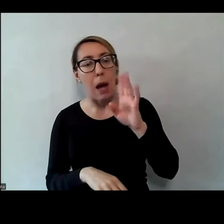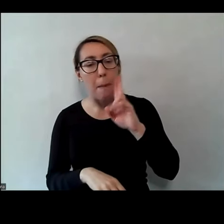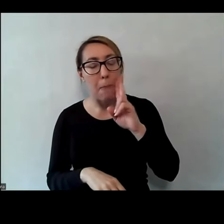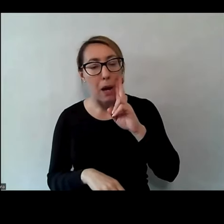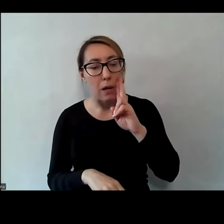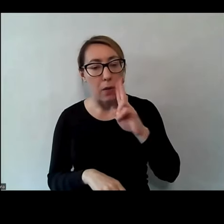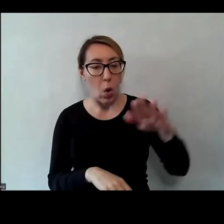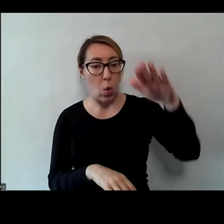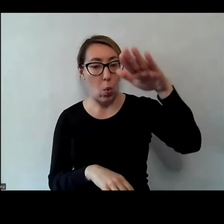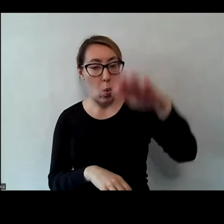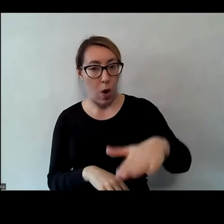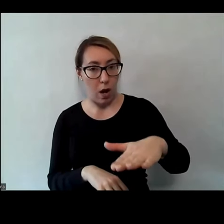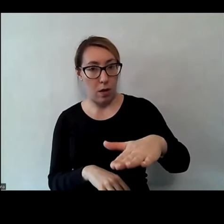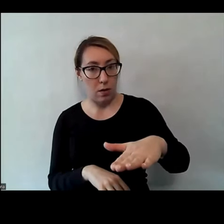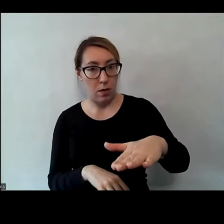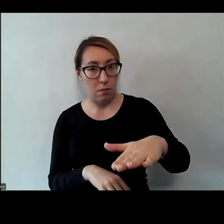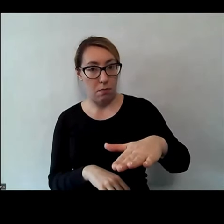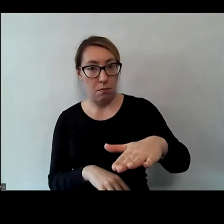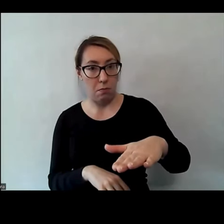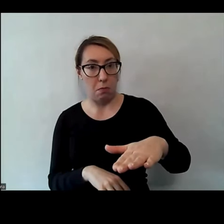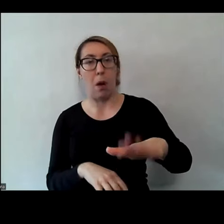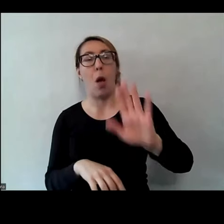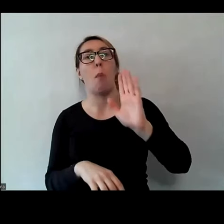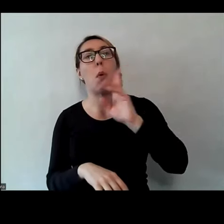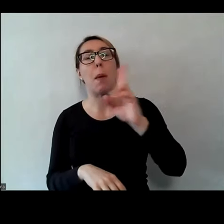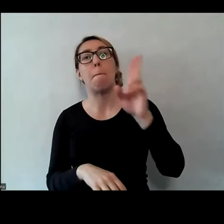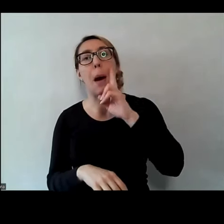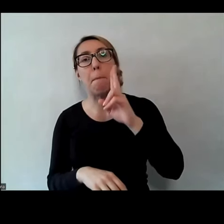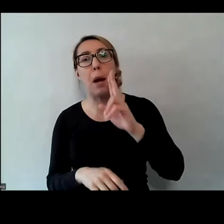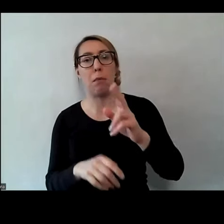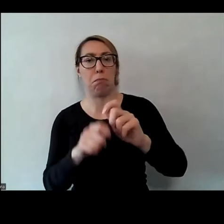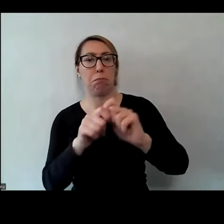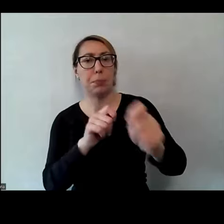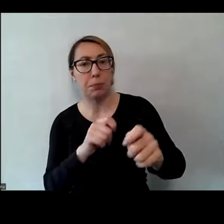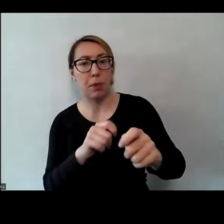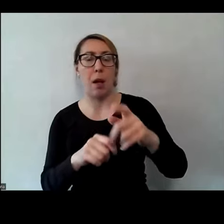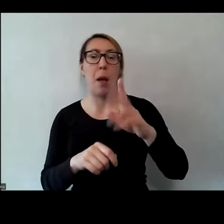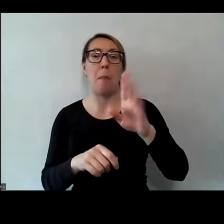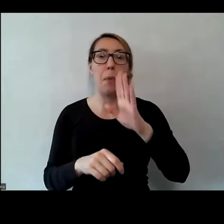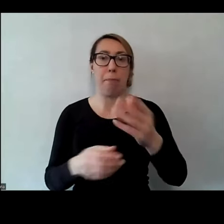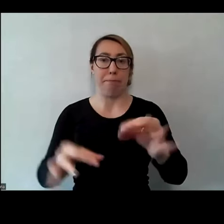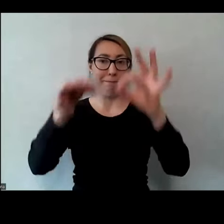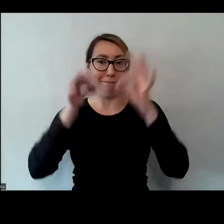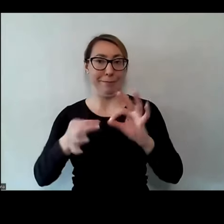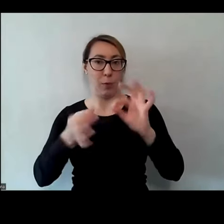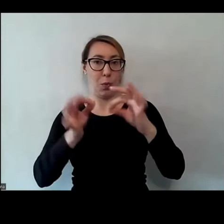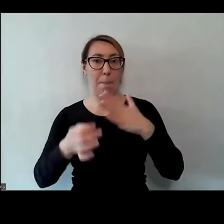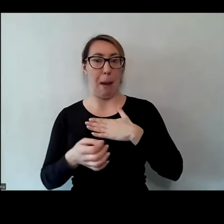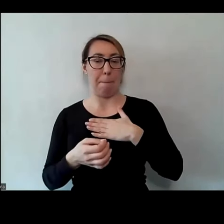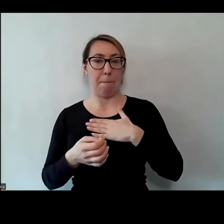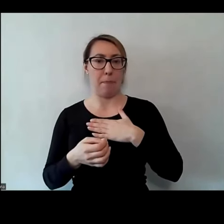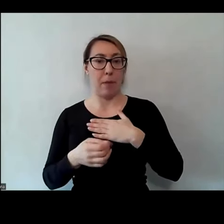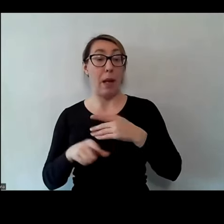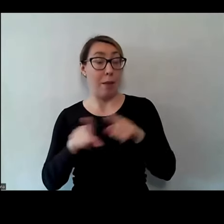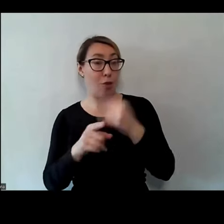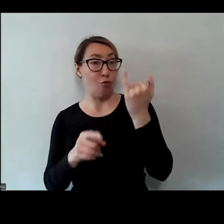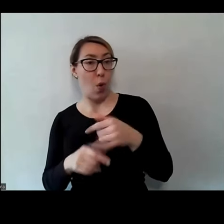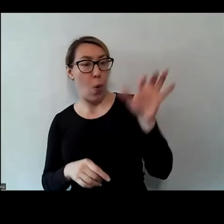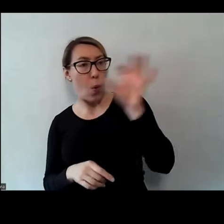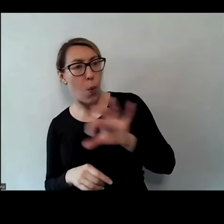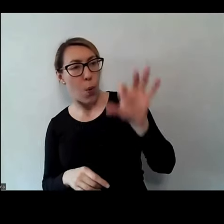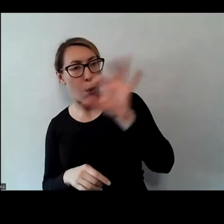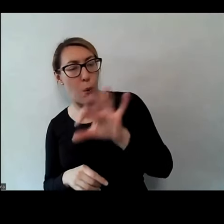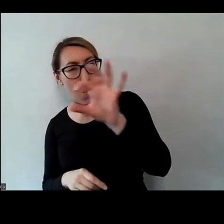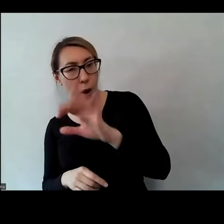m, potem mamusia m i potem ma Michałka. Dziecko też obserwuje i mózg